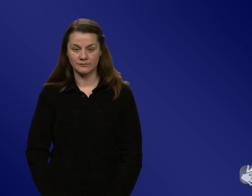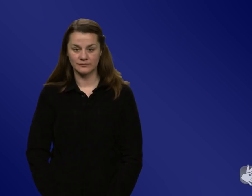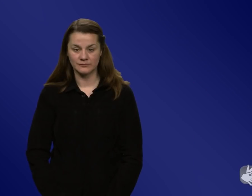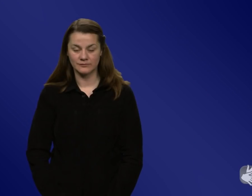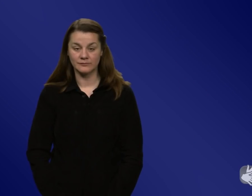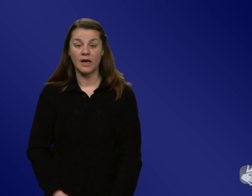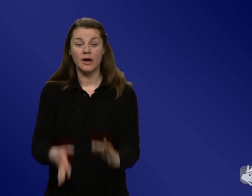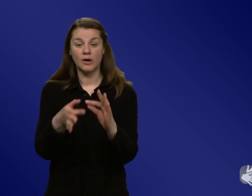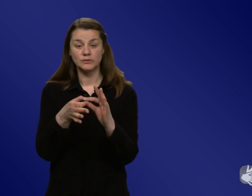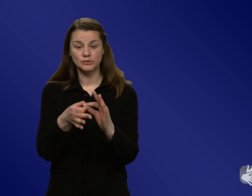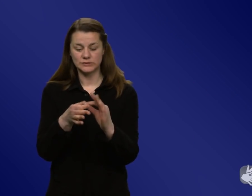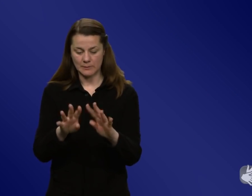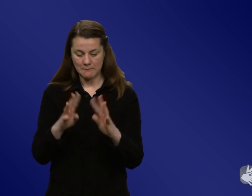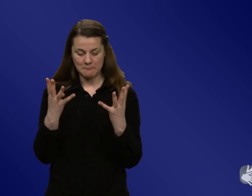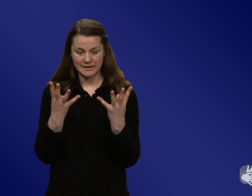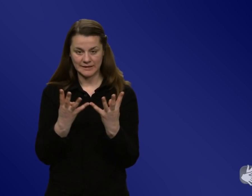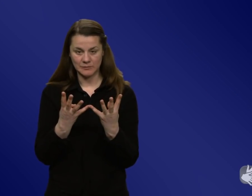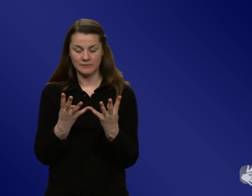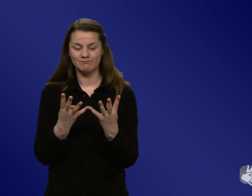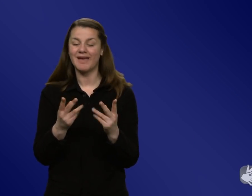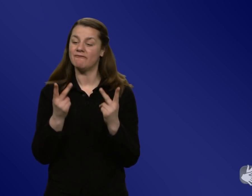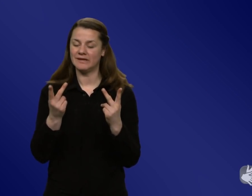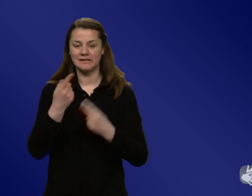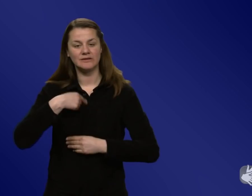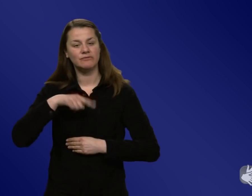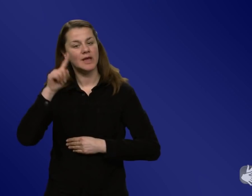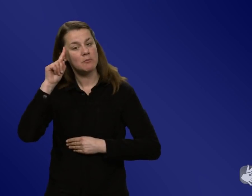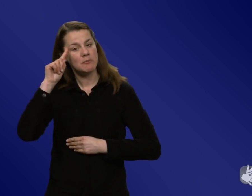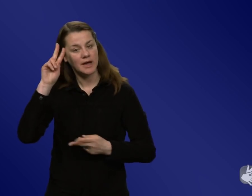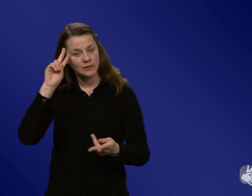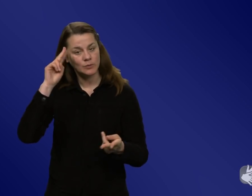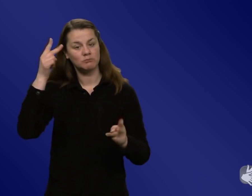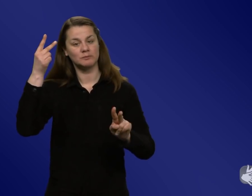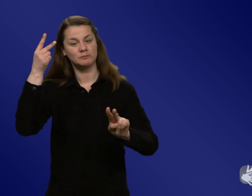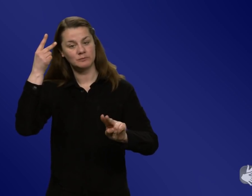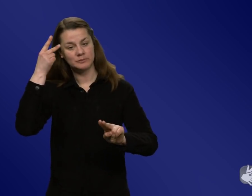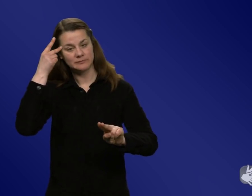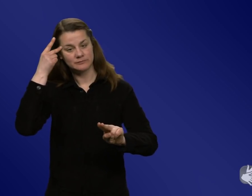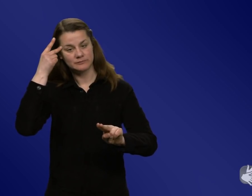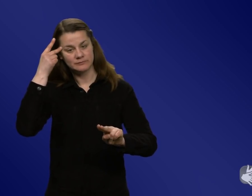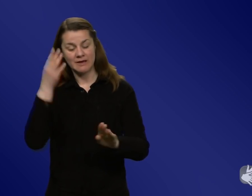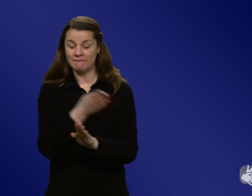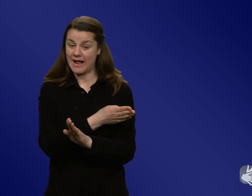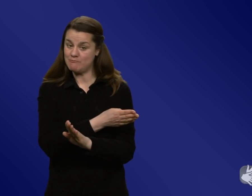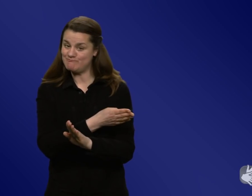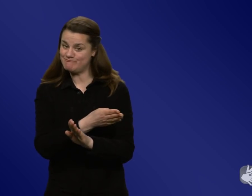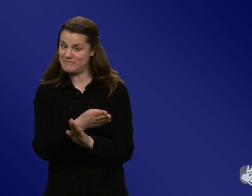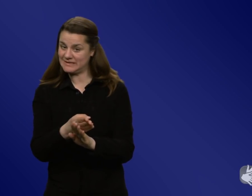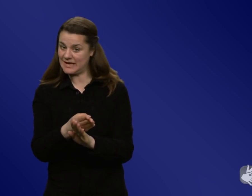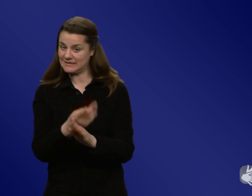umdenken, denn es wurde hauptsächlich immer auf das Virus fokussiert. Und natürlich